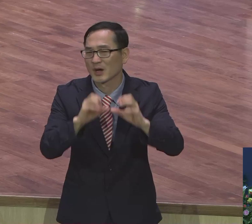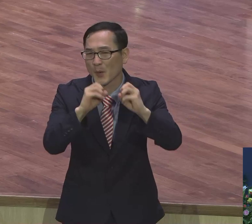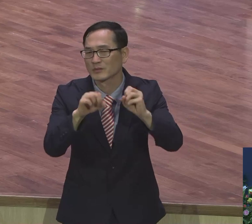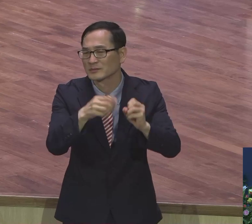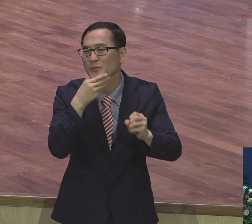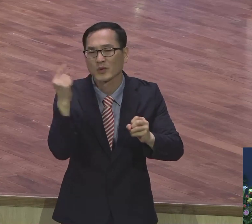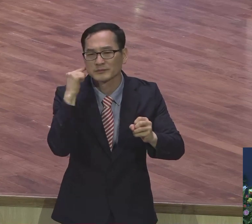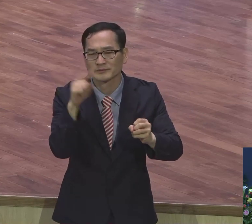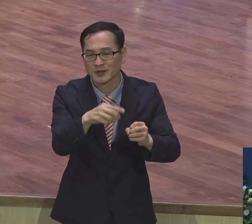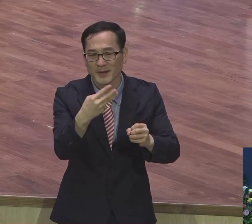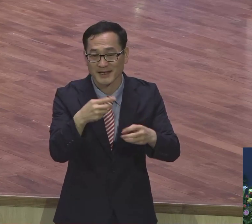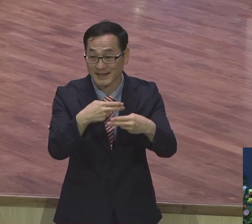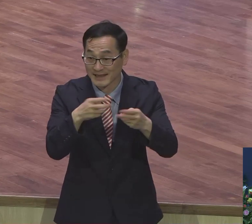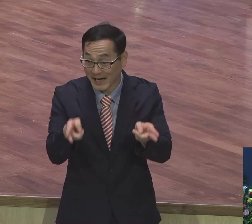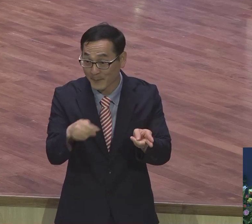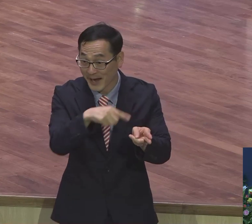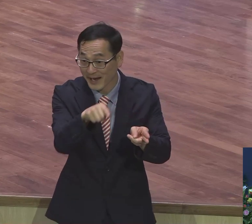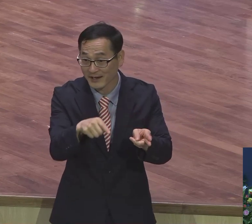아니냐.